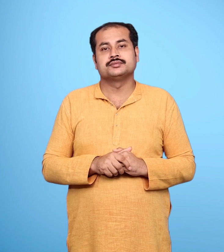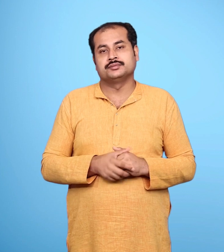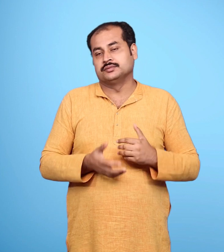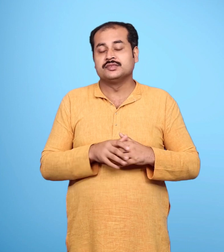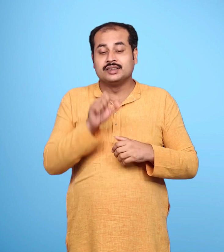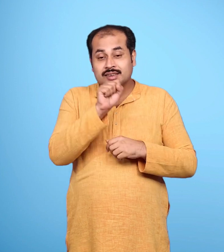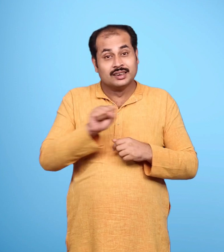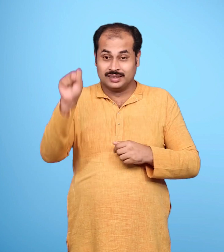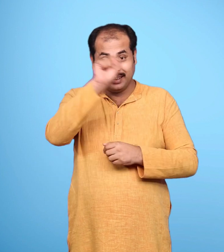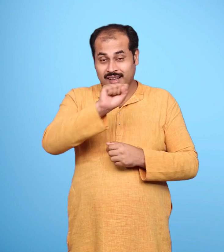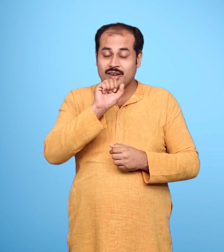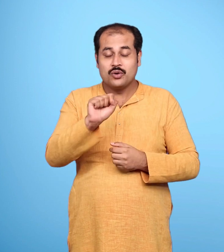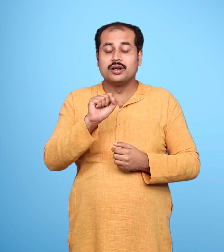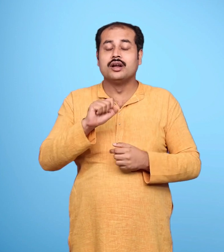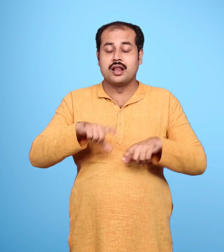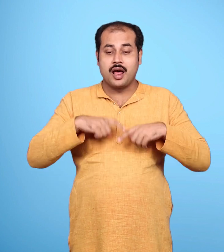यहां से उन्हें राम ही बचा सकते थे